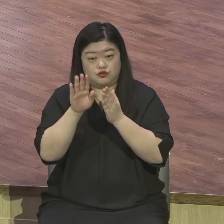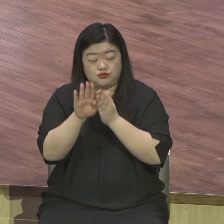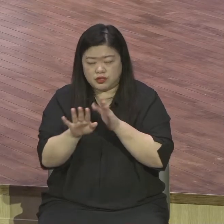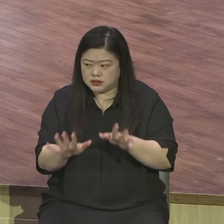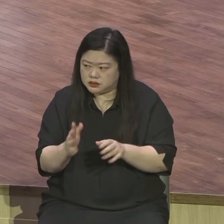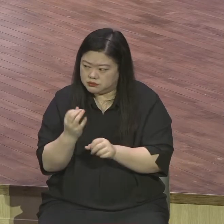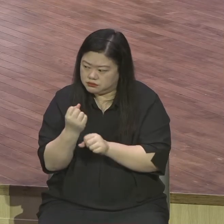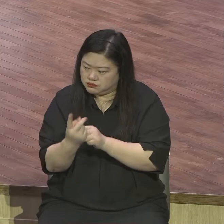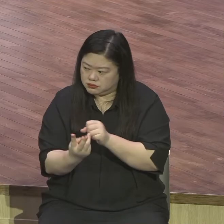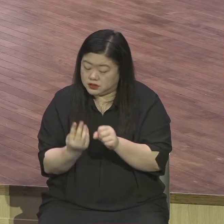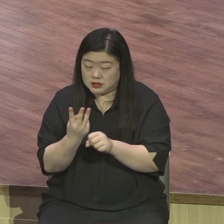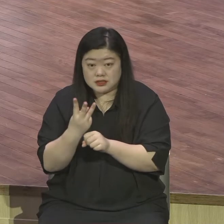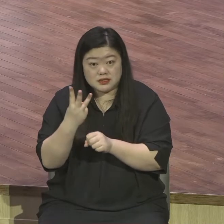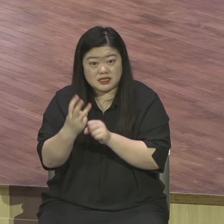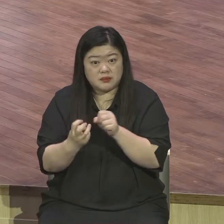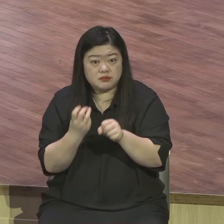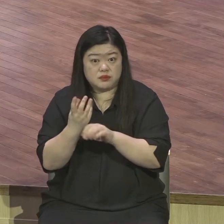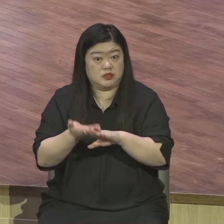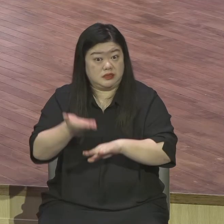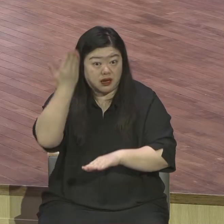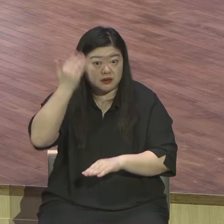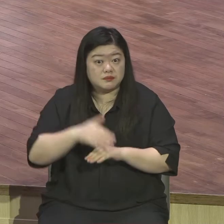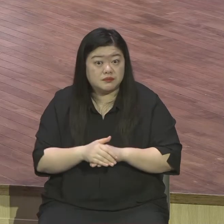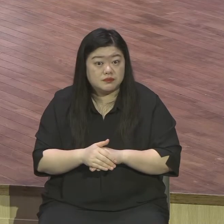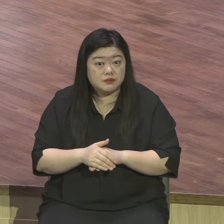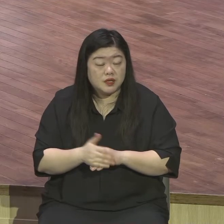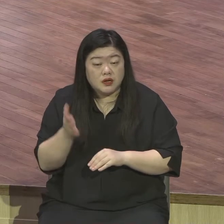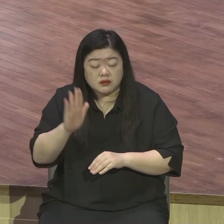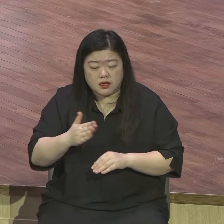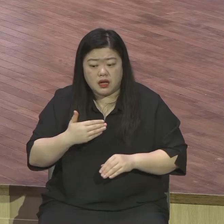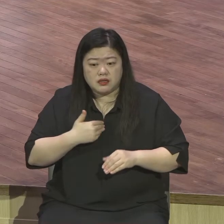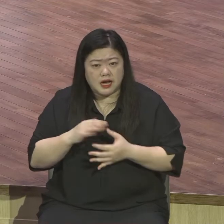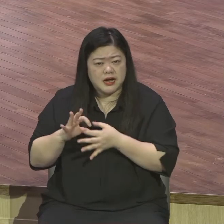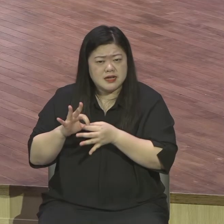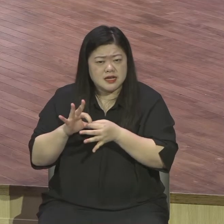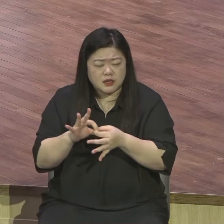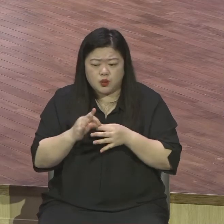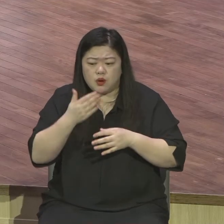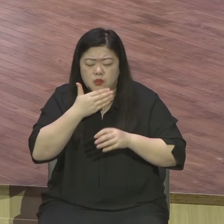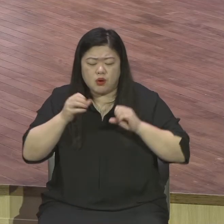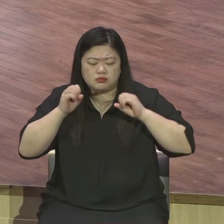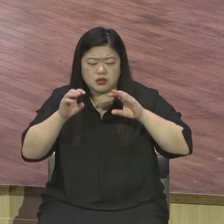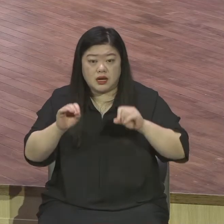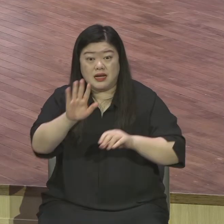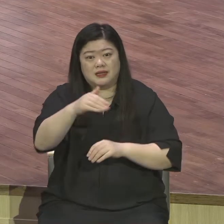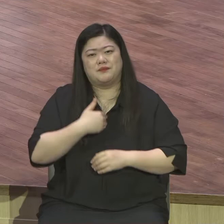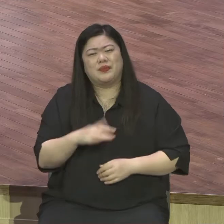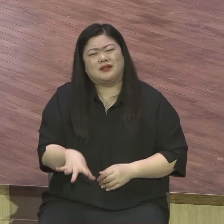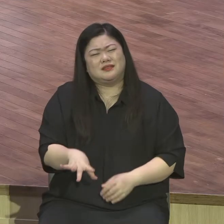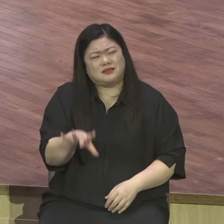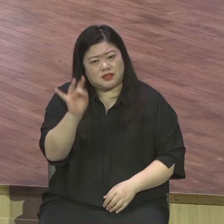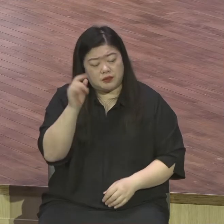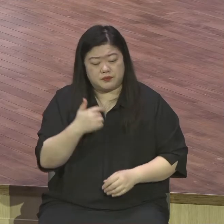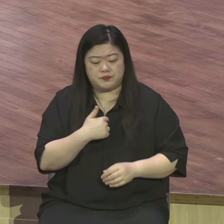에너지가 넘친 줄 아세요 나의 40에 하나님 부르셔서 내가 신학 가서